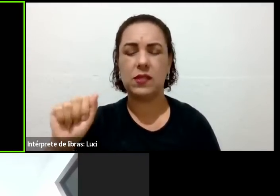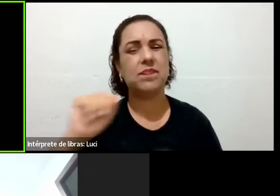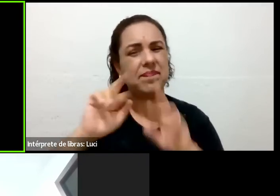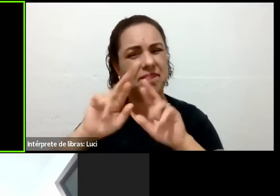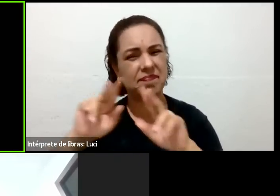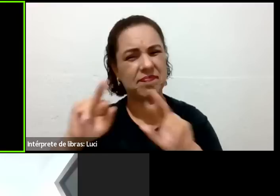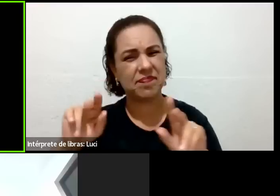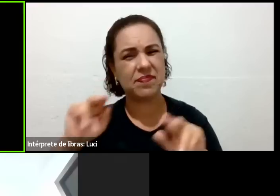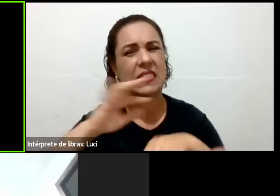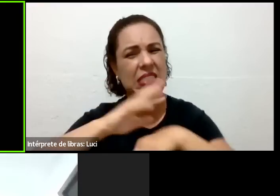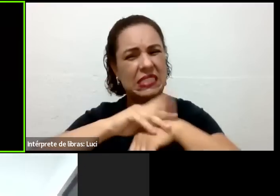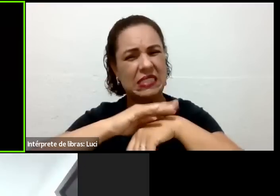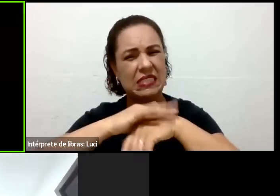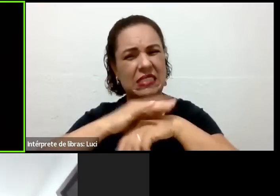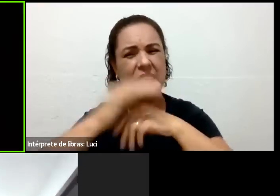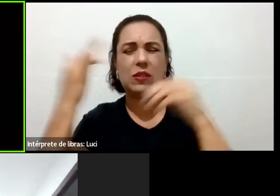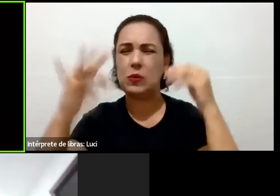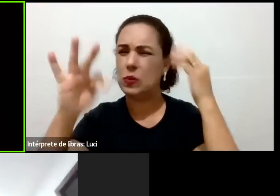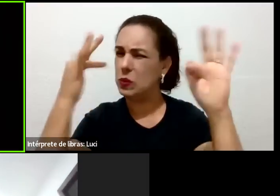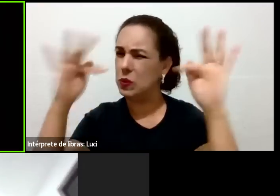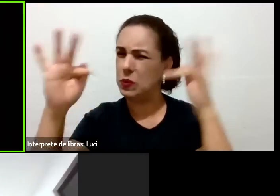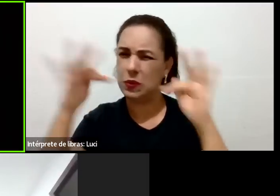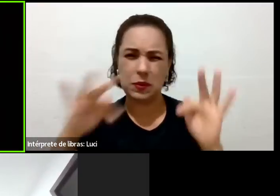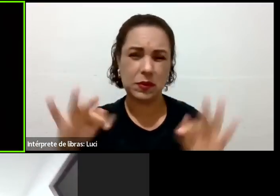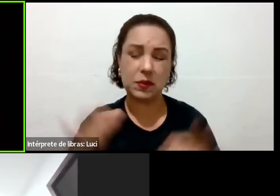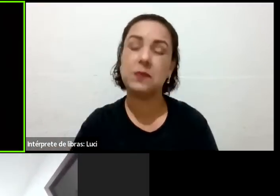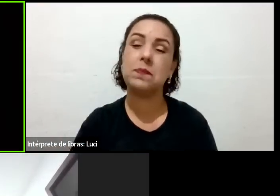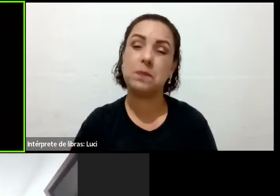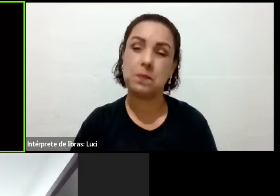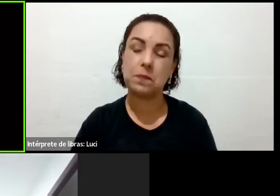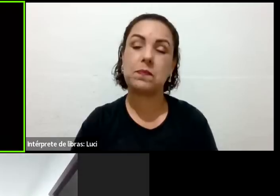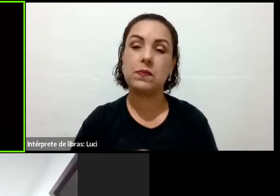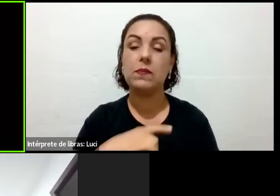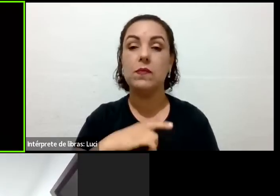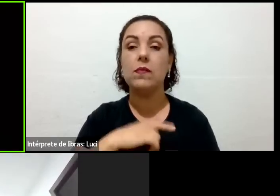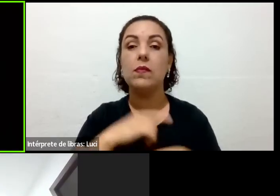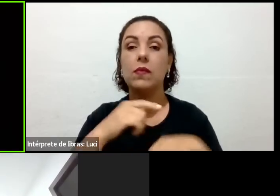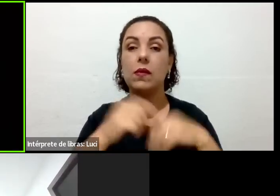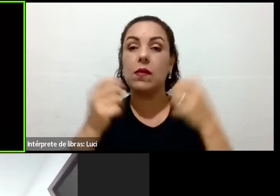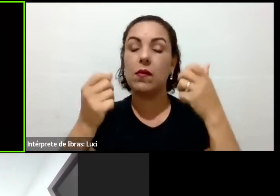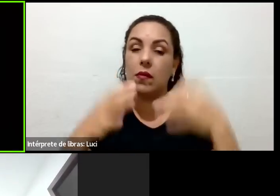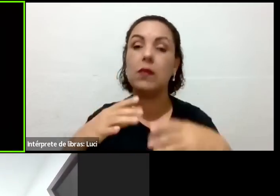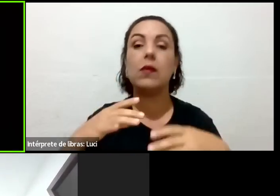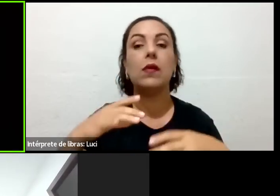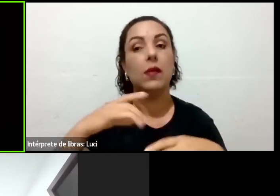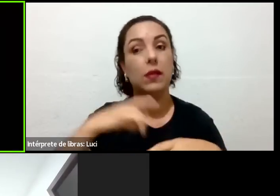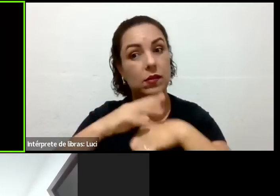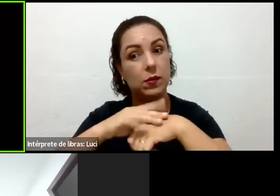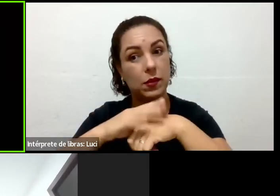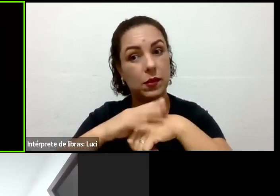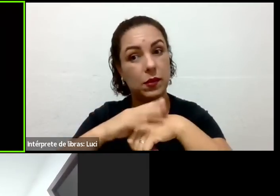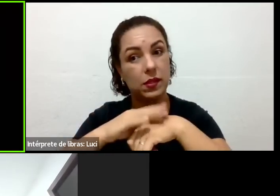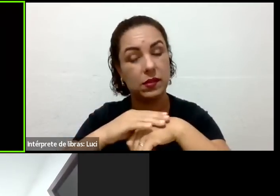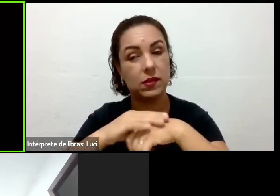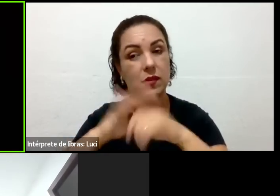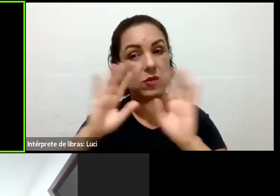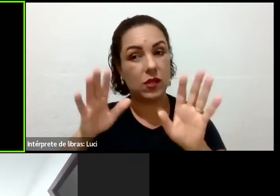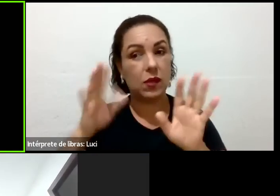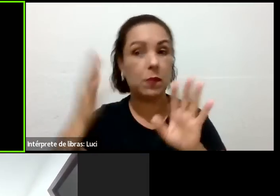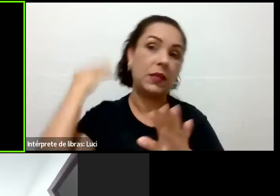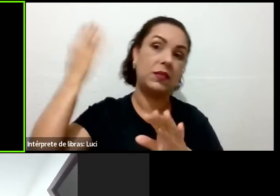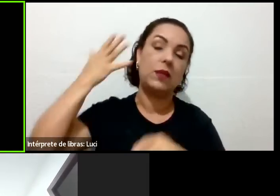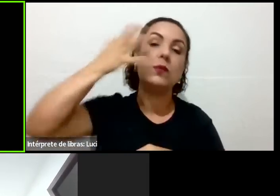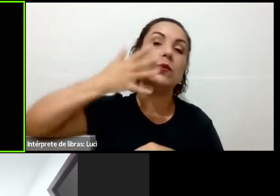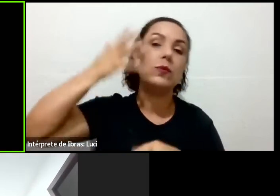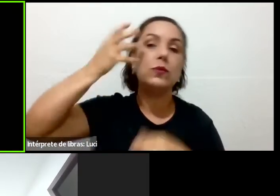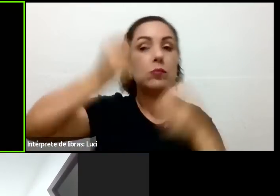né, França? Eu fiz uma palestra recente sobre a fibromialgia e é mais ou menos assim, igual ao menopal. Não tem como a pessoa ter bom humor se está sentindo